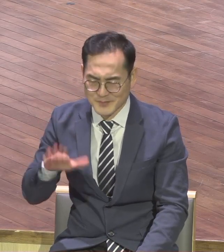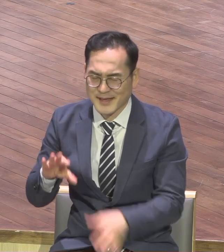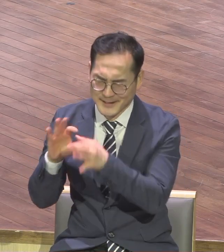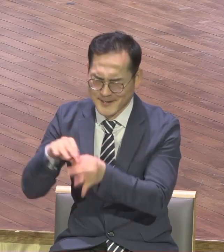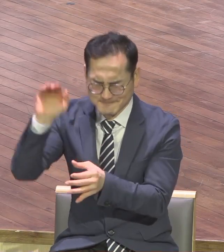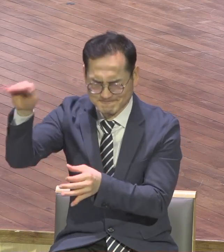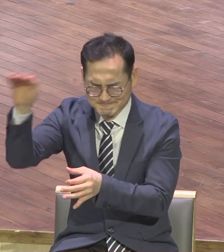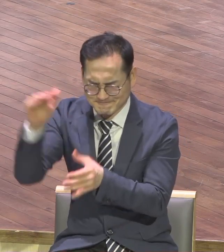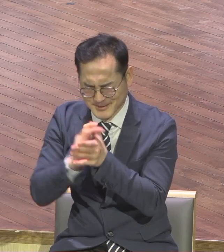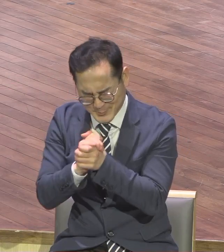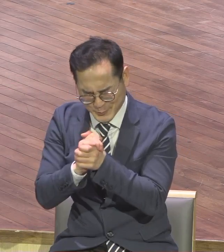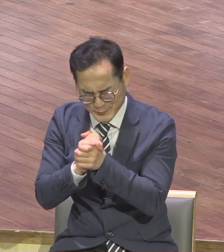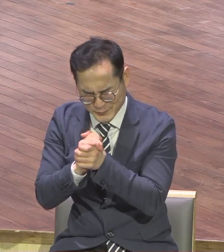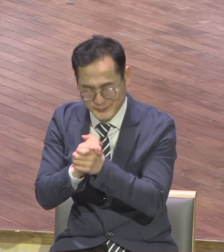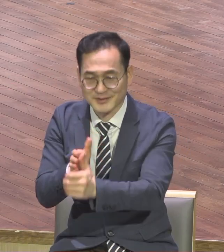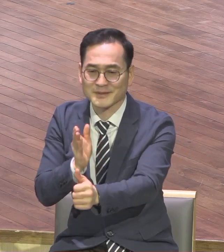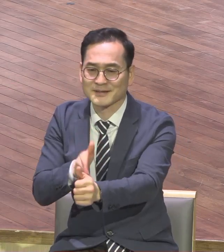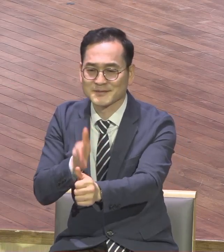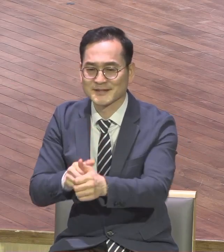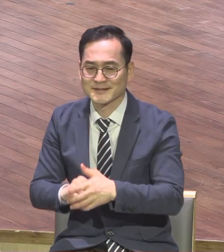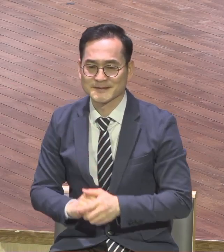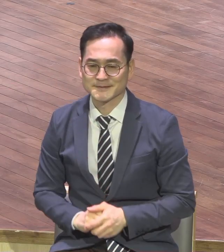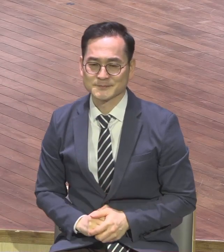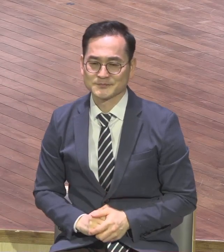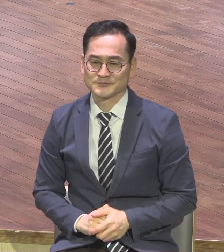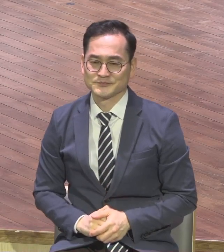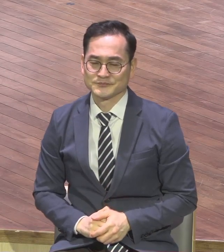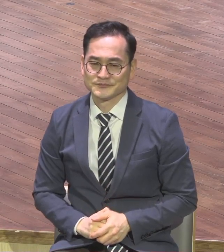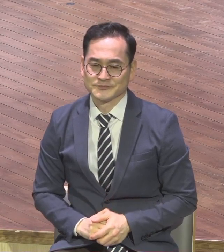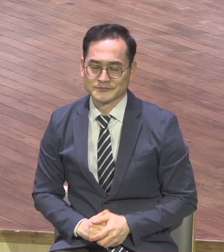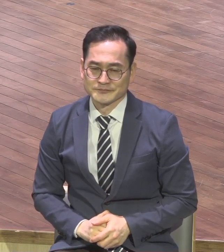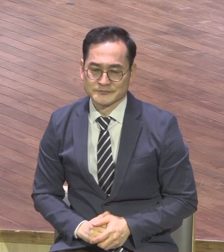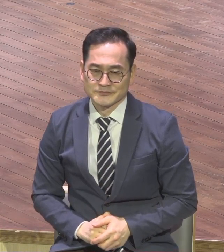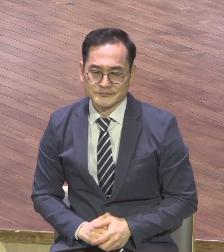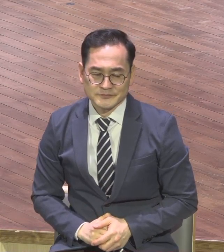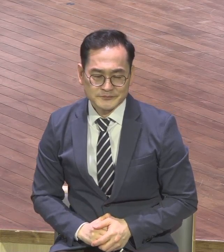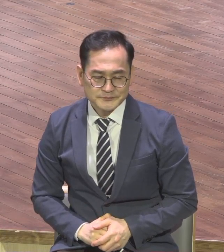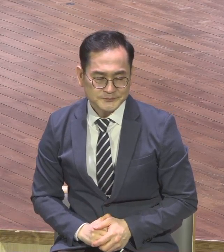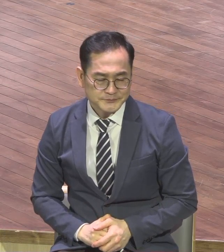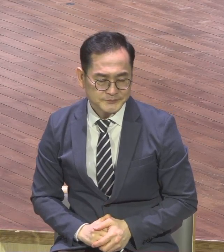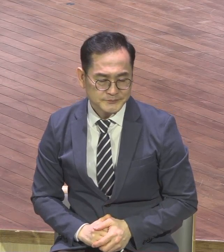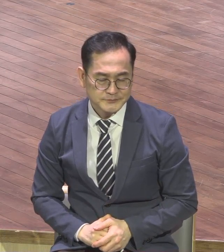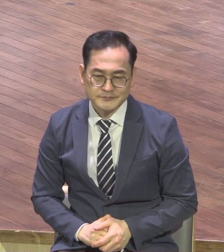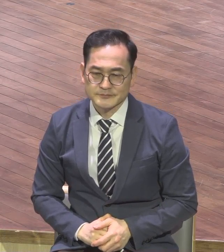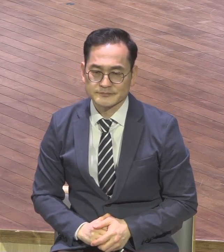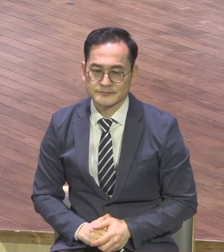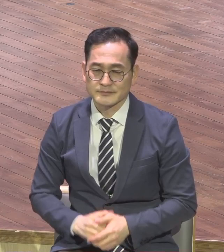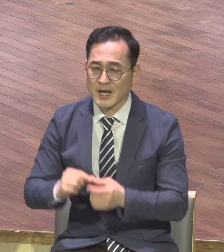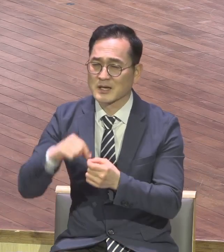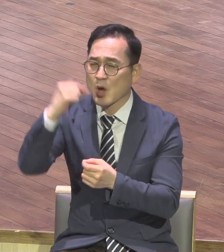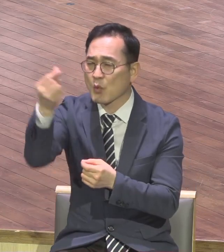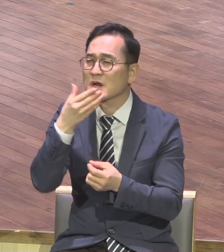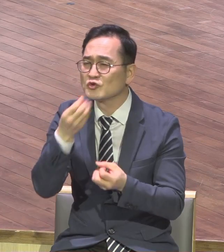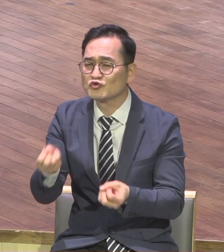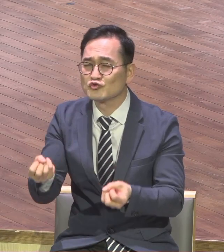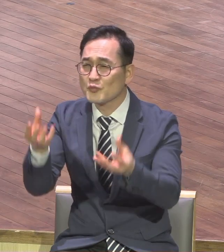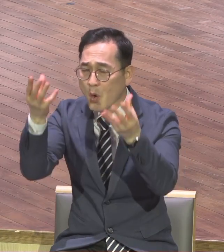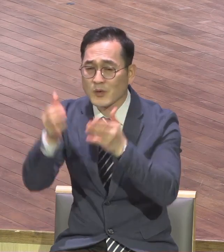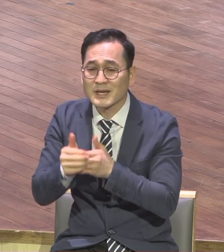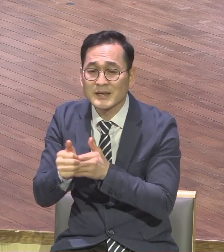하나님께서 여러분 한 사람 한 사람에게 근원적인 답을 주었습니다 영원한 축복 속으로 우리 끌어주었습니다 이것이